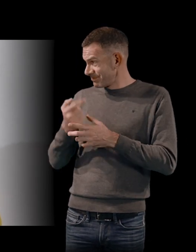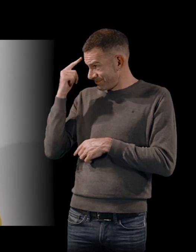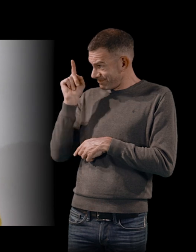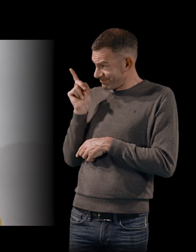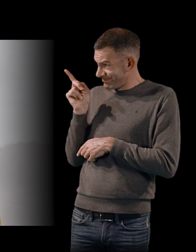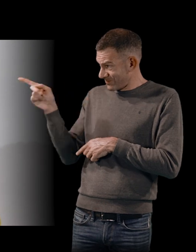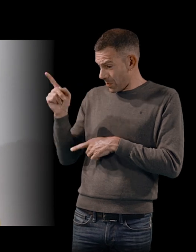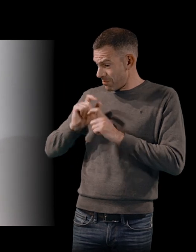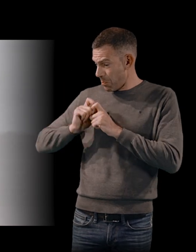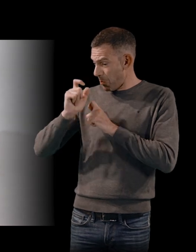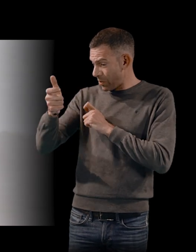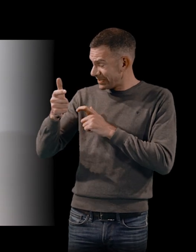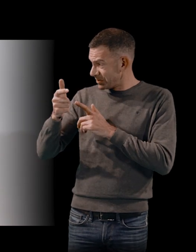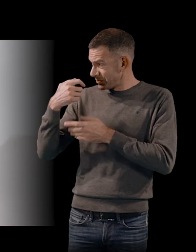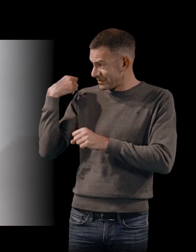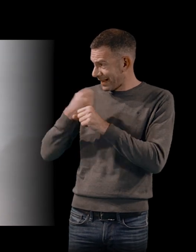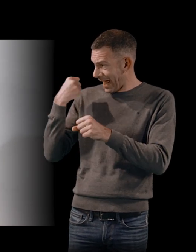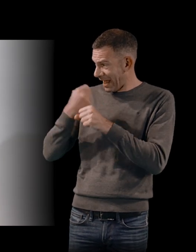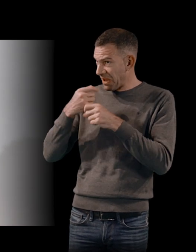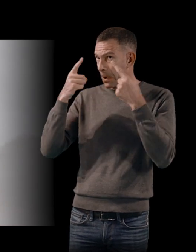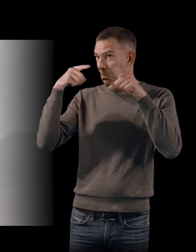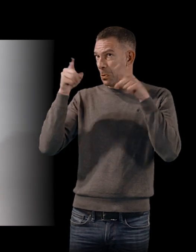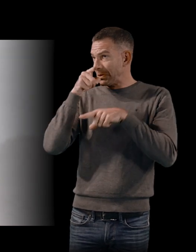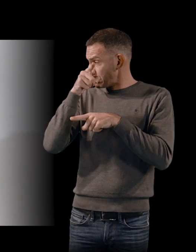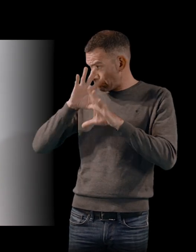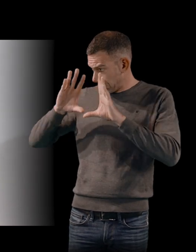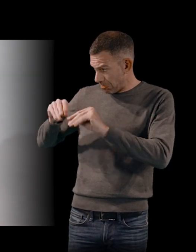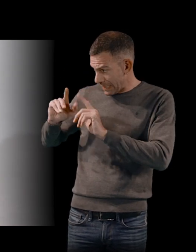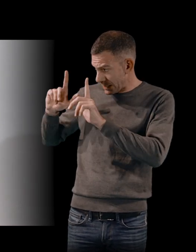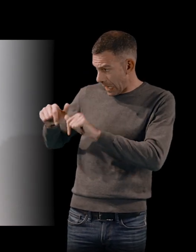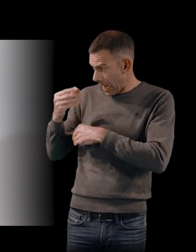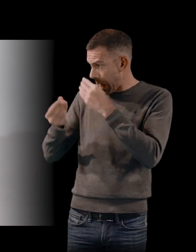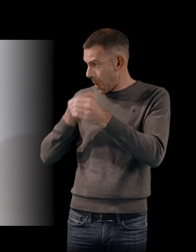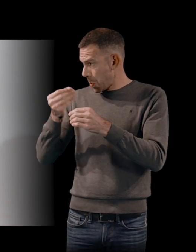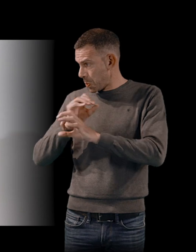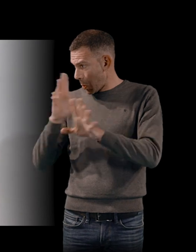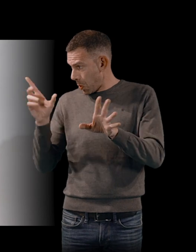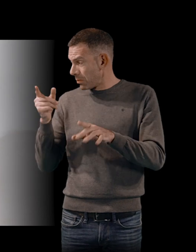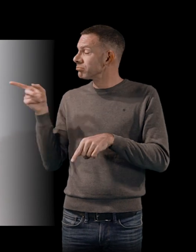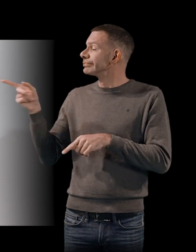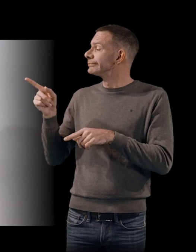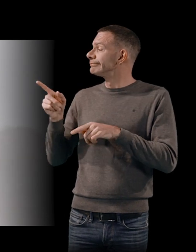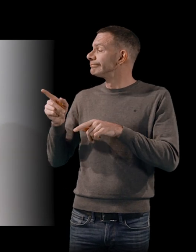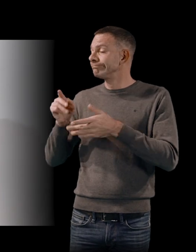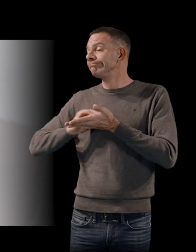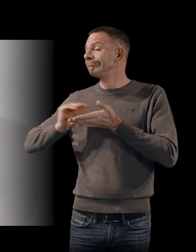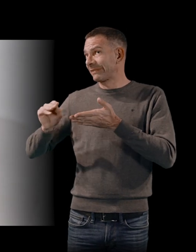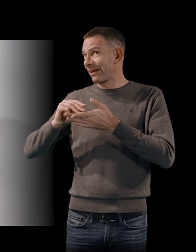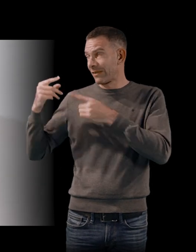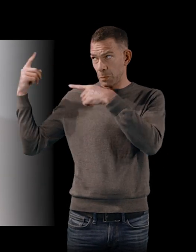processus de création ? Est-ce que vous avez beaucoup de musique quand vous écrivez ? C'est question intéressante.